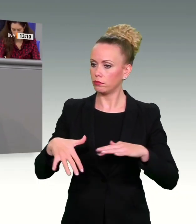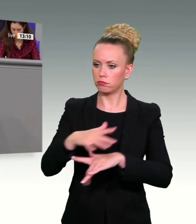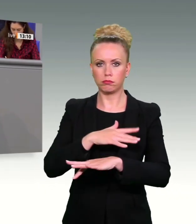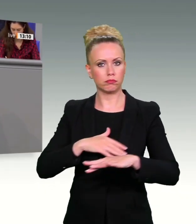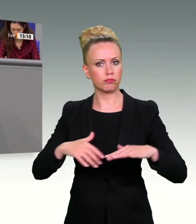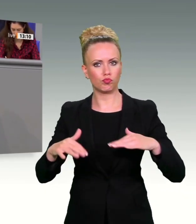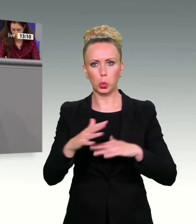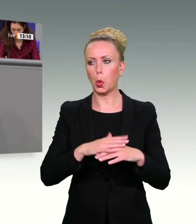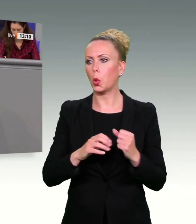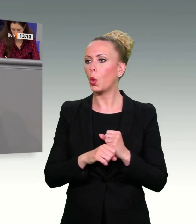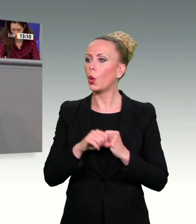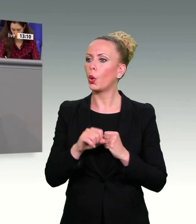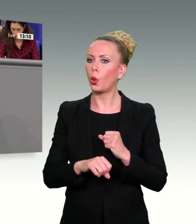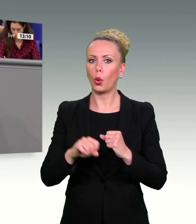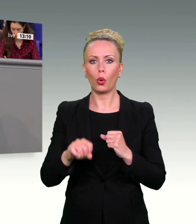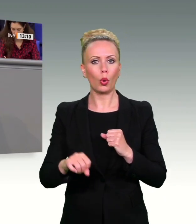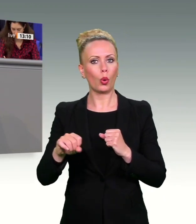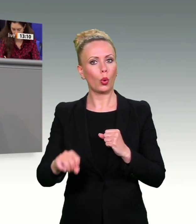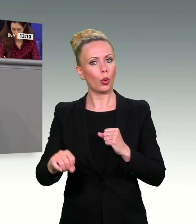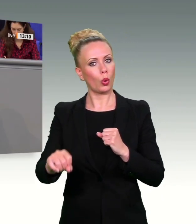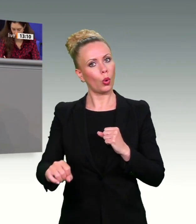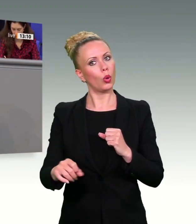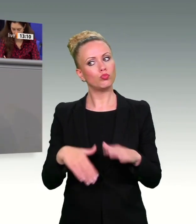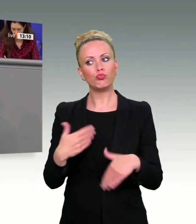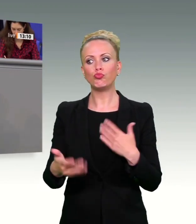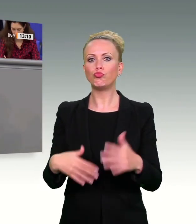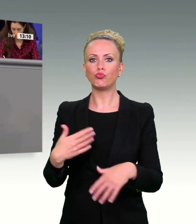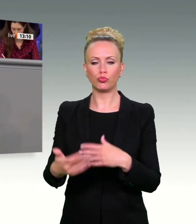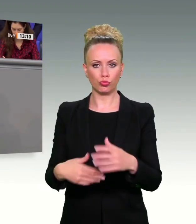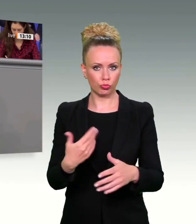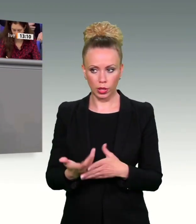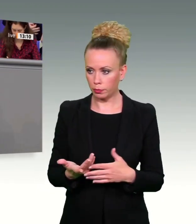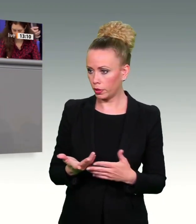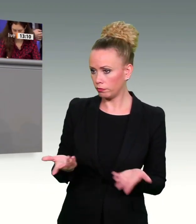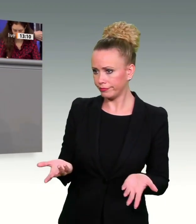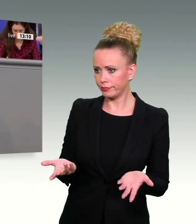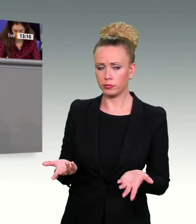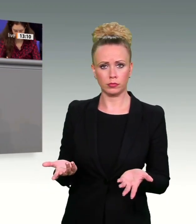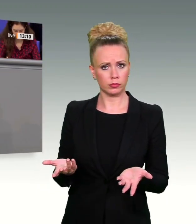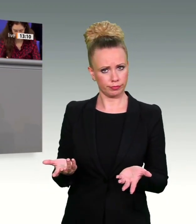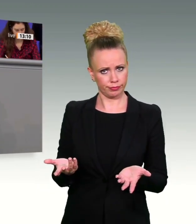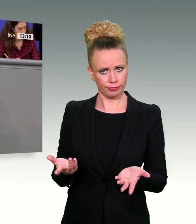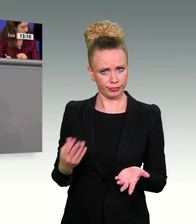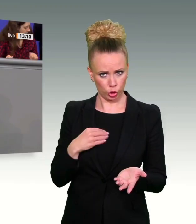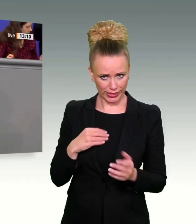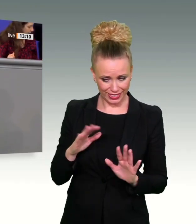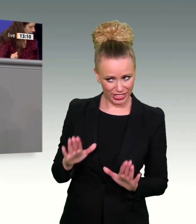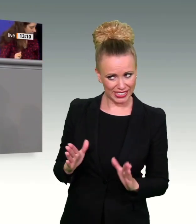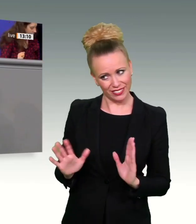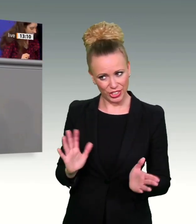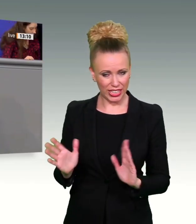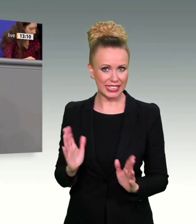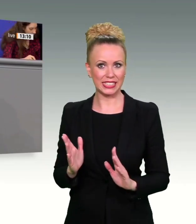hin. Einfrieren, meine Damen und Herren, können Sie damit allenfalls Ihr eigenes schlechtes Gewissen. Und viertens.